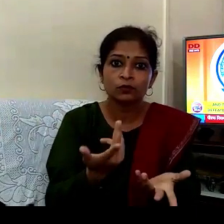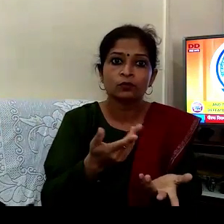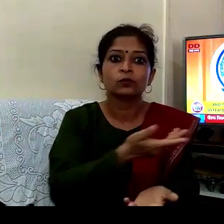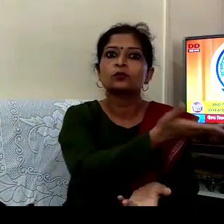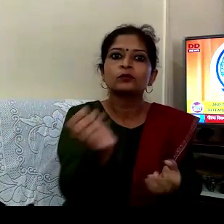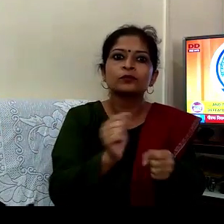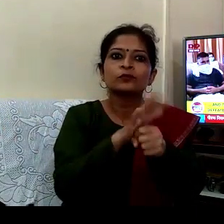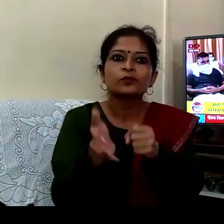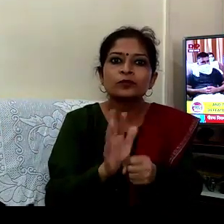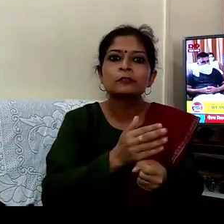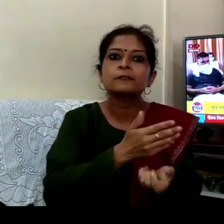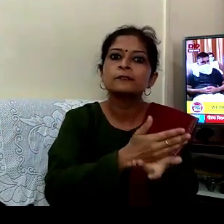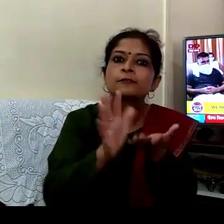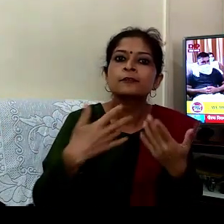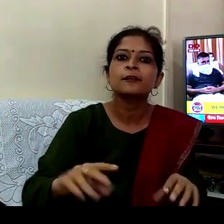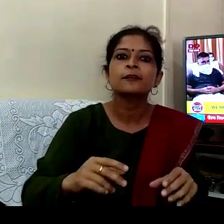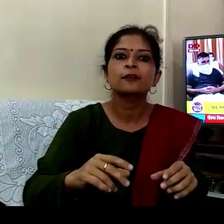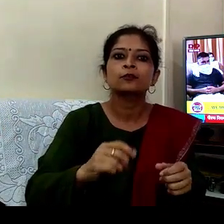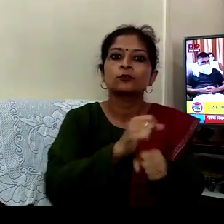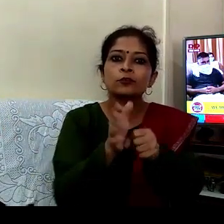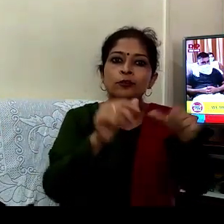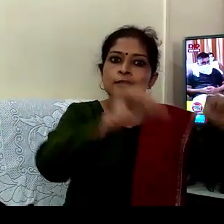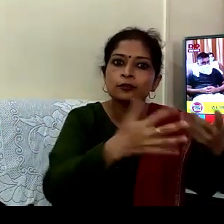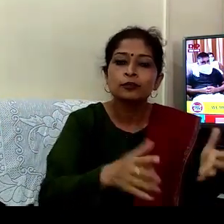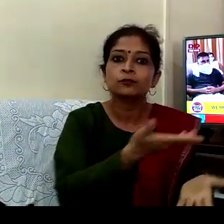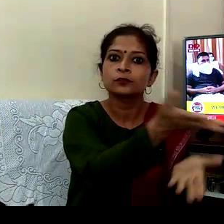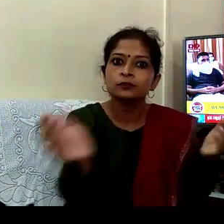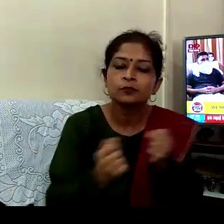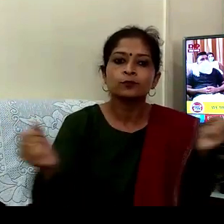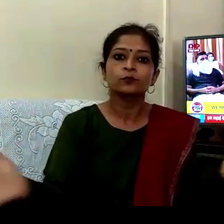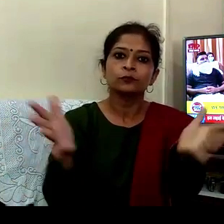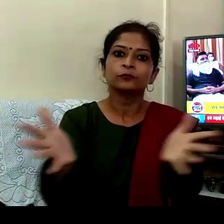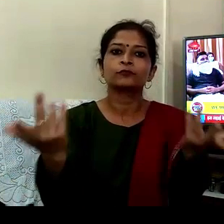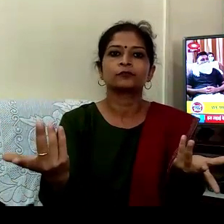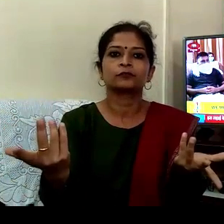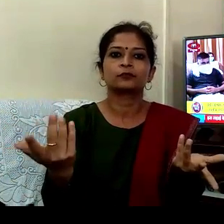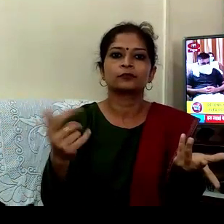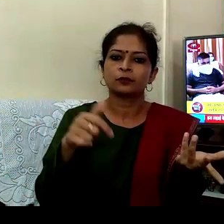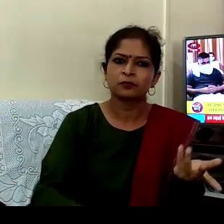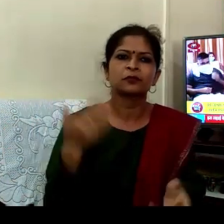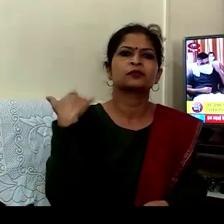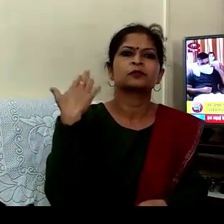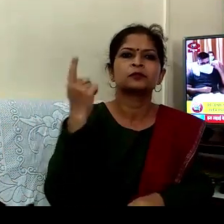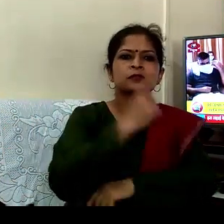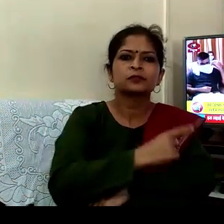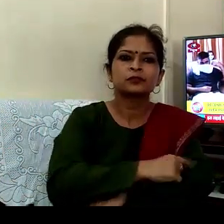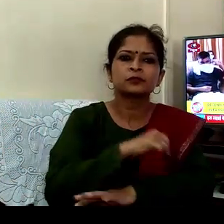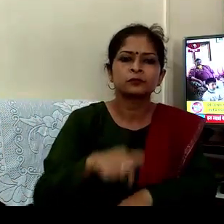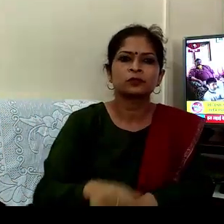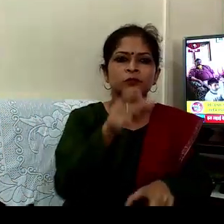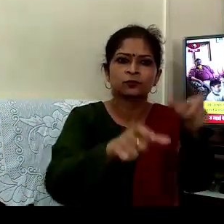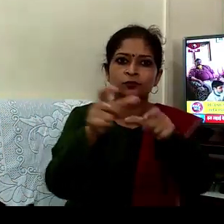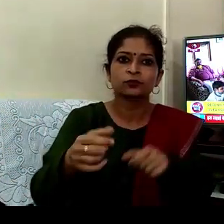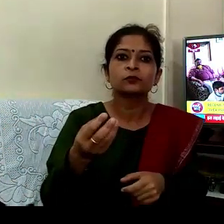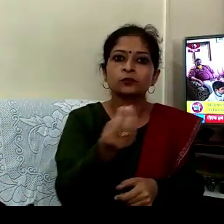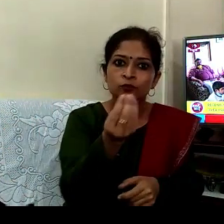پراجت کر چکے ہیں آج ہمیں ان سے پرینہ لے ہی بیتے دنوں میں میں نے ایسے کچھ لوگوں